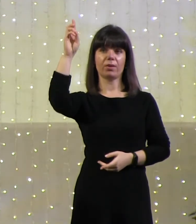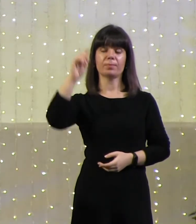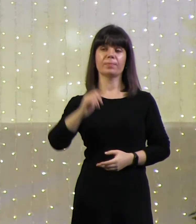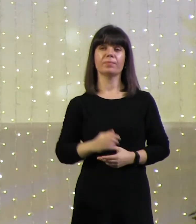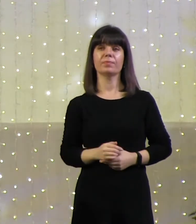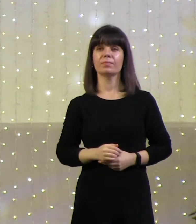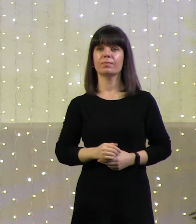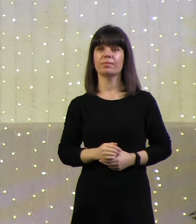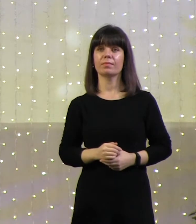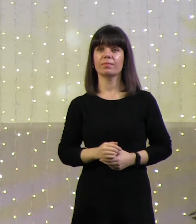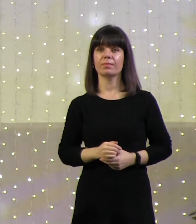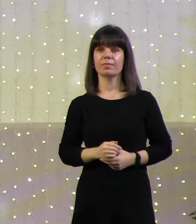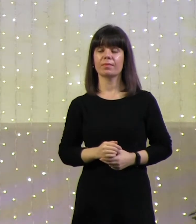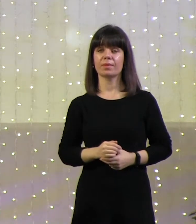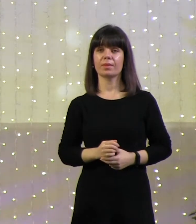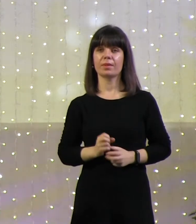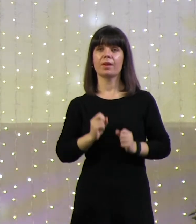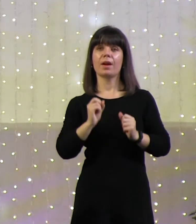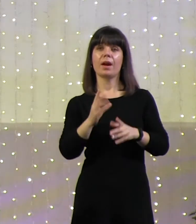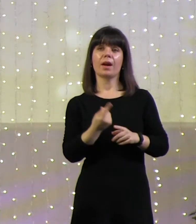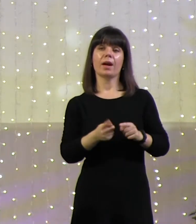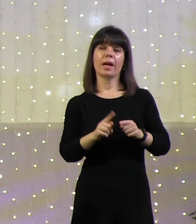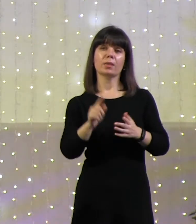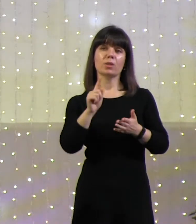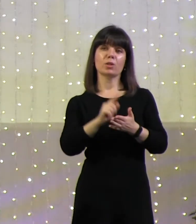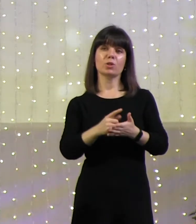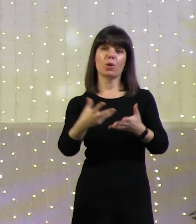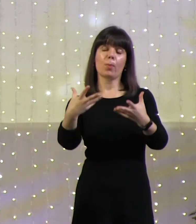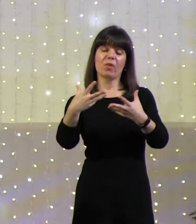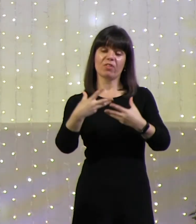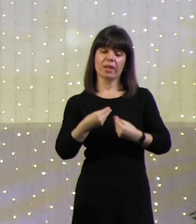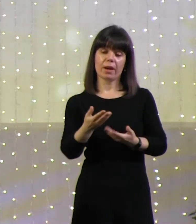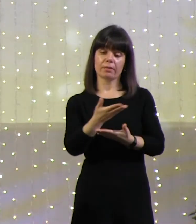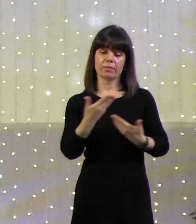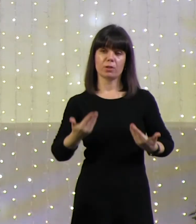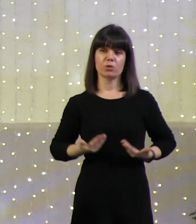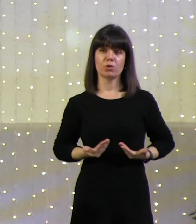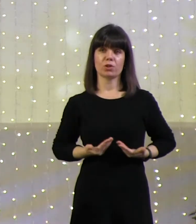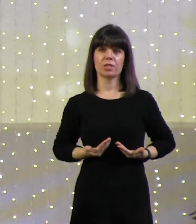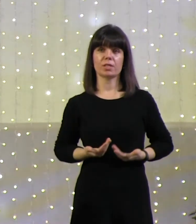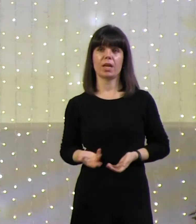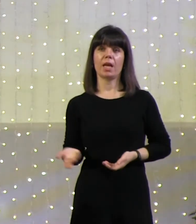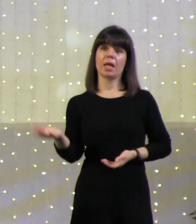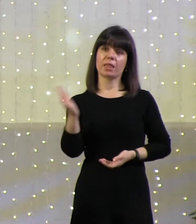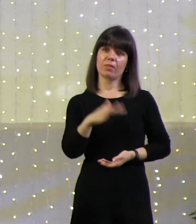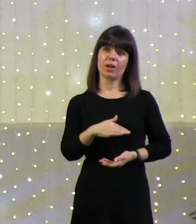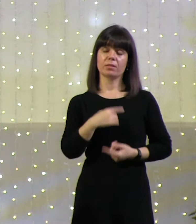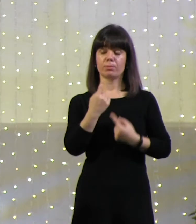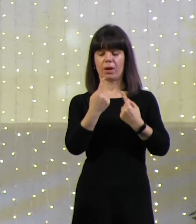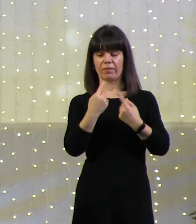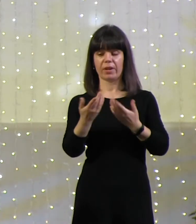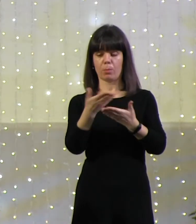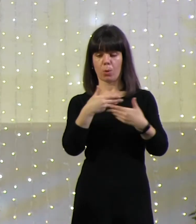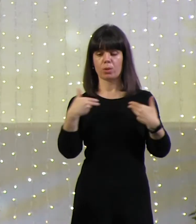Как это практически должно влиять на нашу жизнь? Давайте немного о нас.